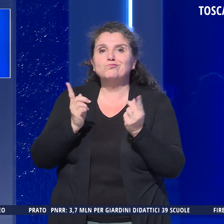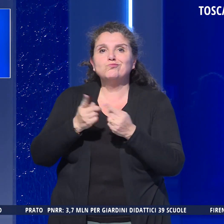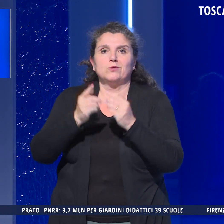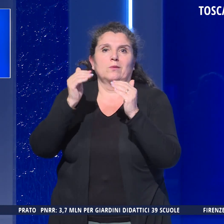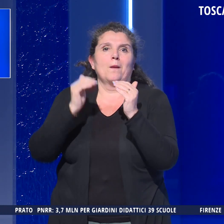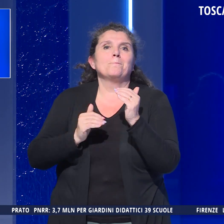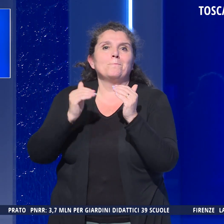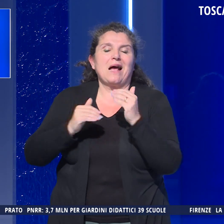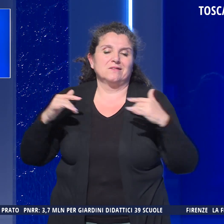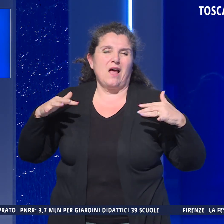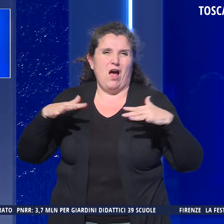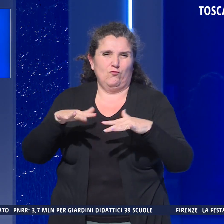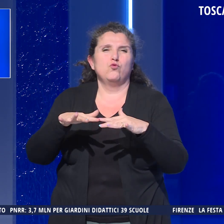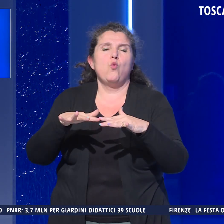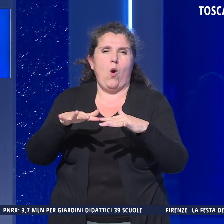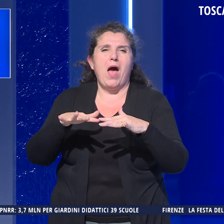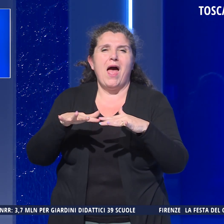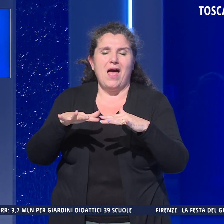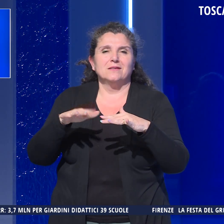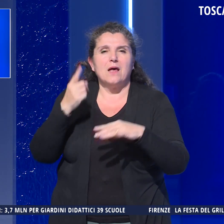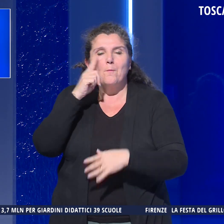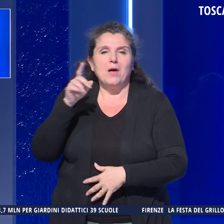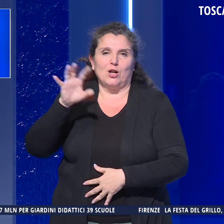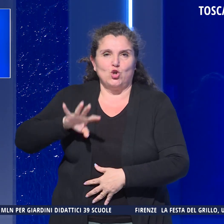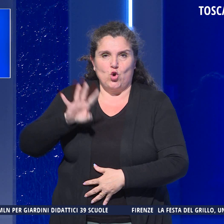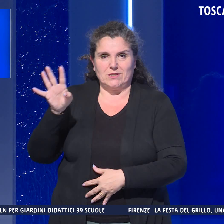bassa l'affluenza per quanto riguarda la Toscana.